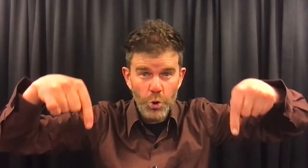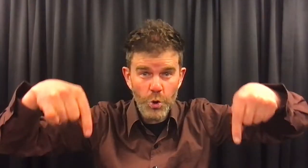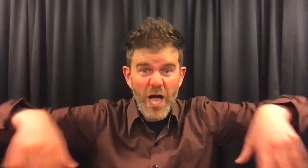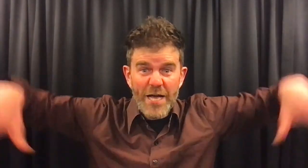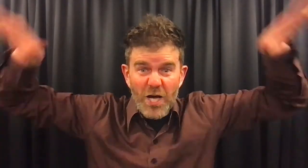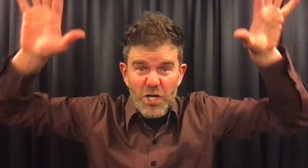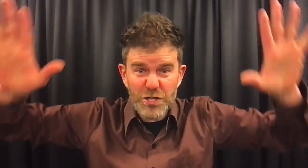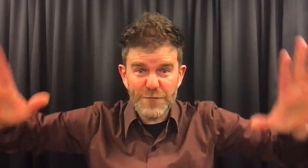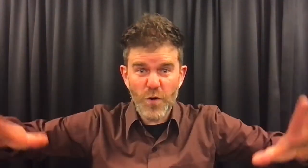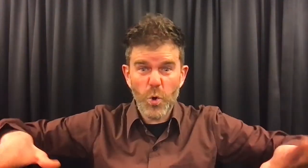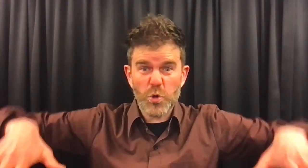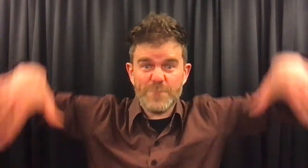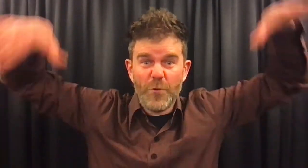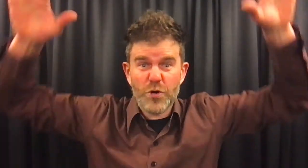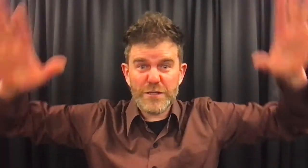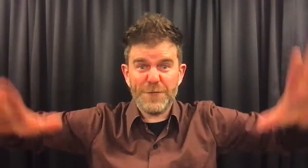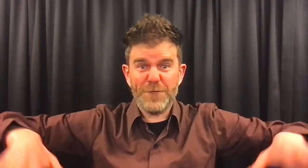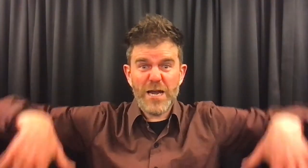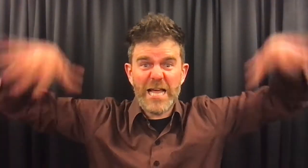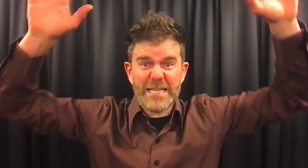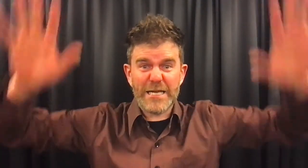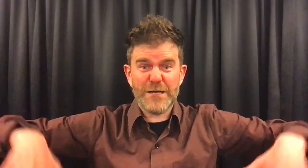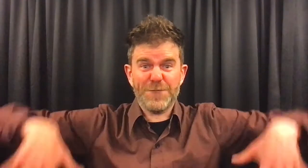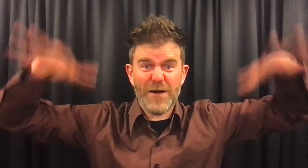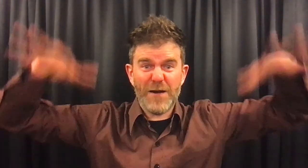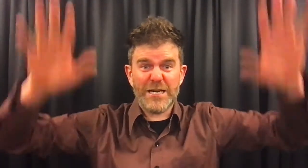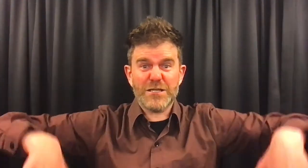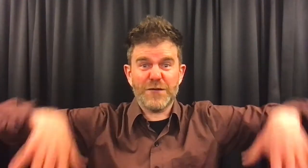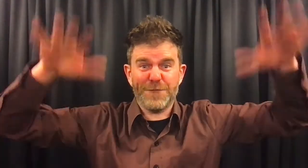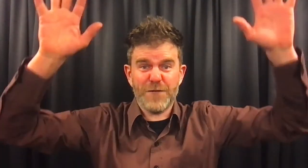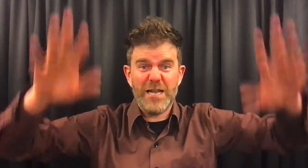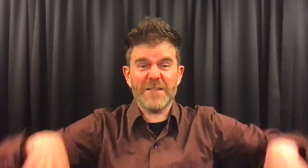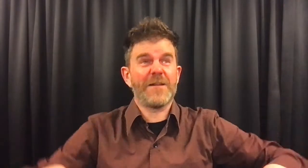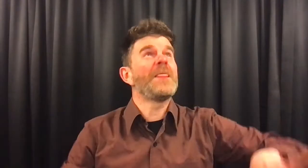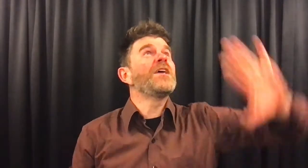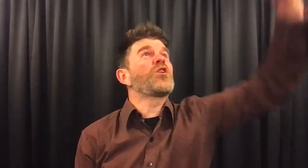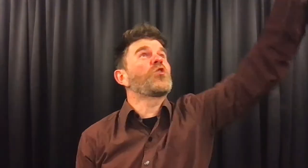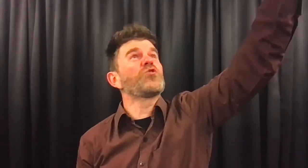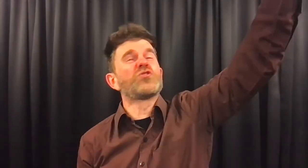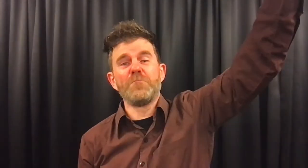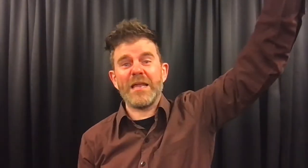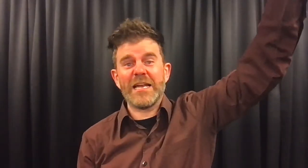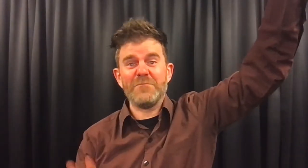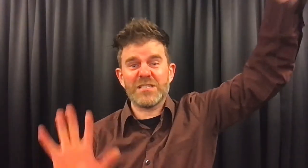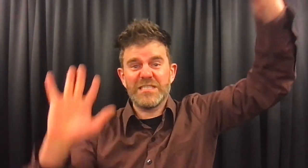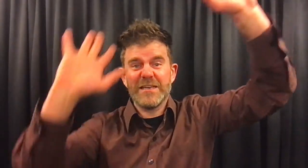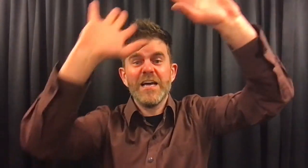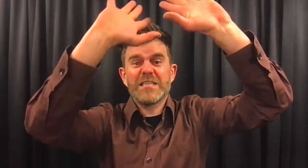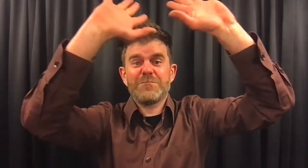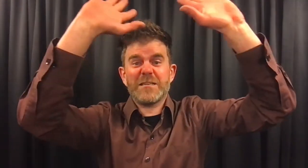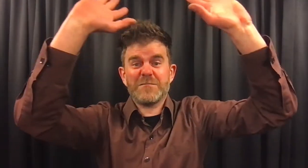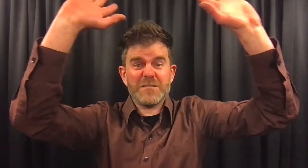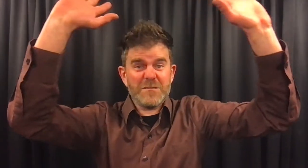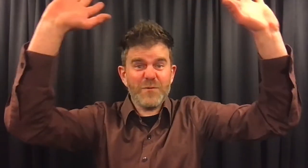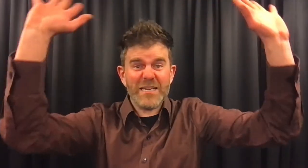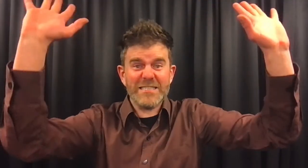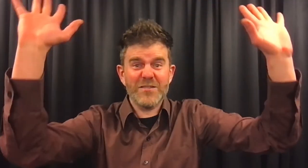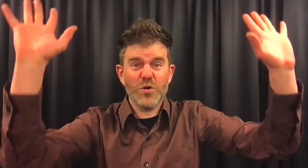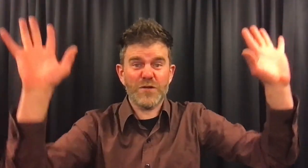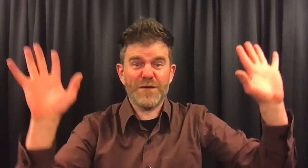En al die vogels begonnen te fladderen, te fladderen, te fladderen. Je kon de zon bijna niet meer zien. Het zwart, zwart in de lucht van